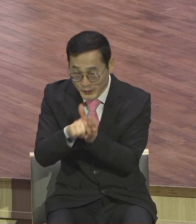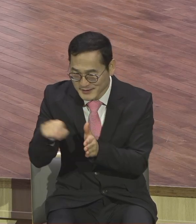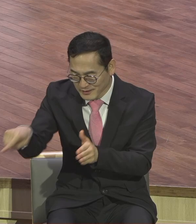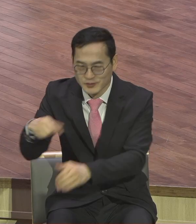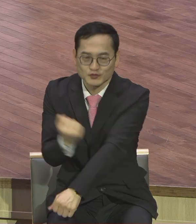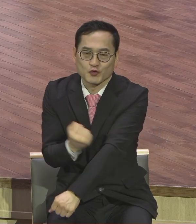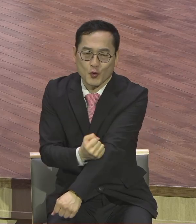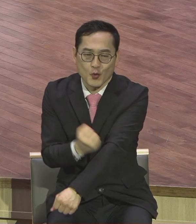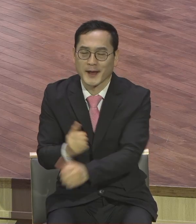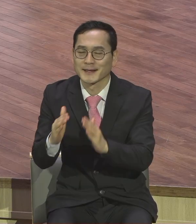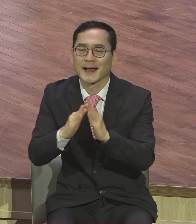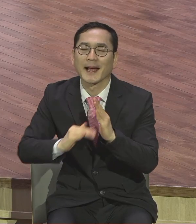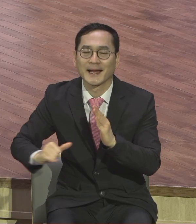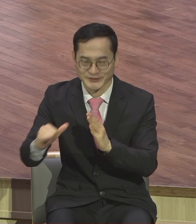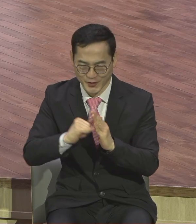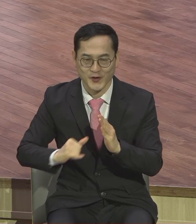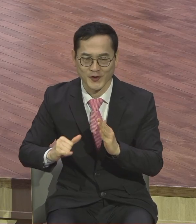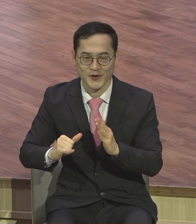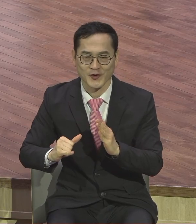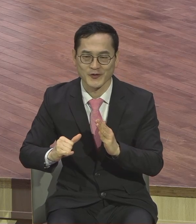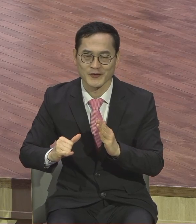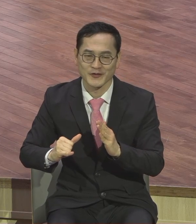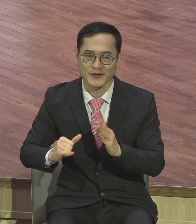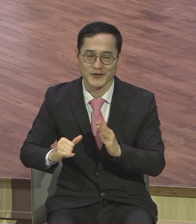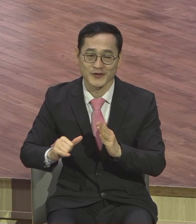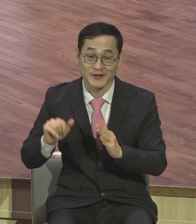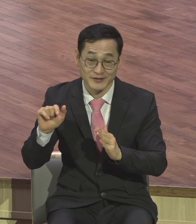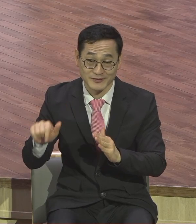못하는 후손들까지 적복이지요